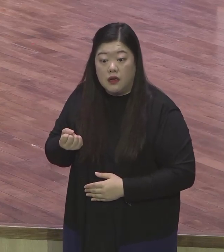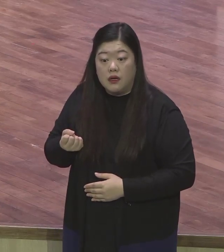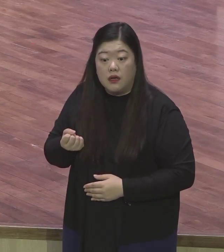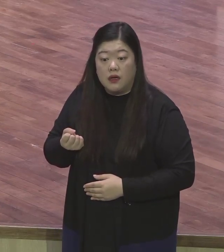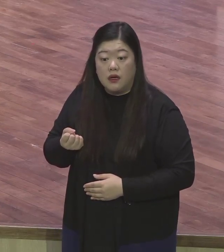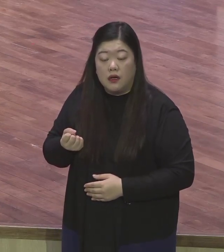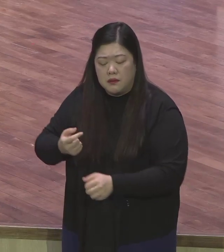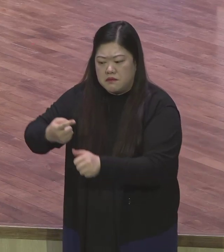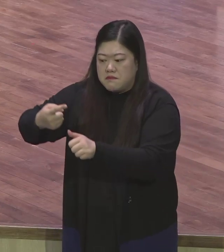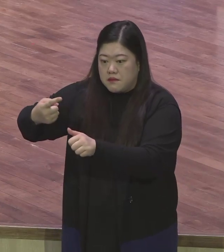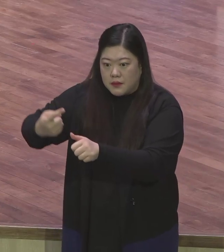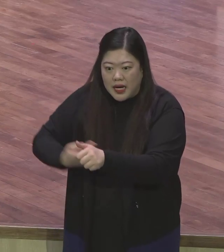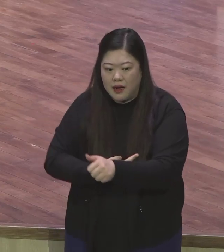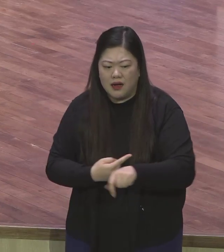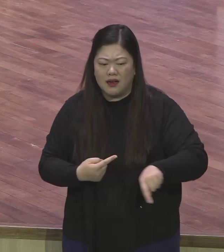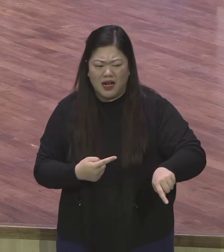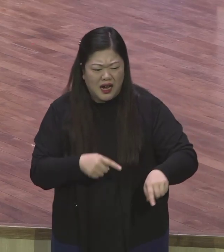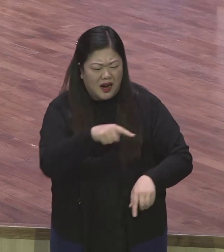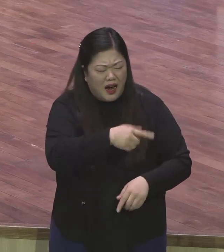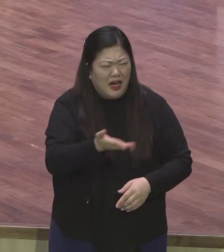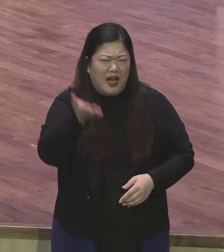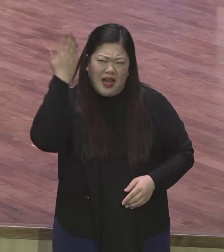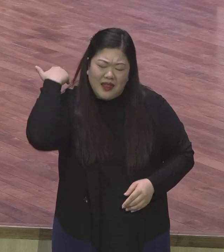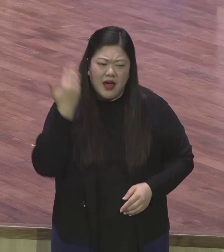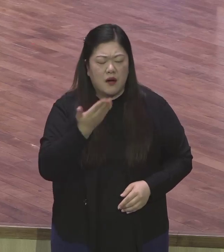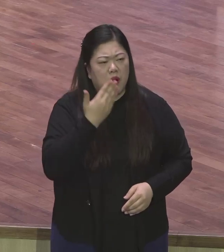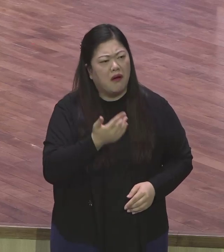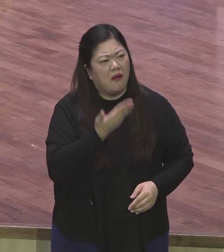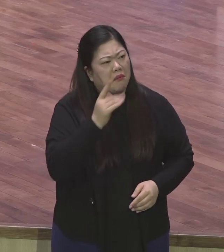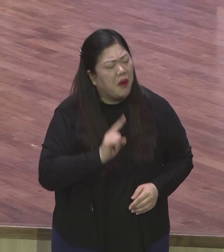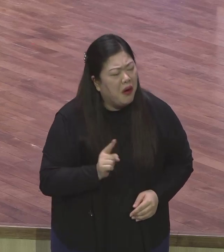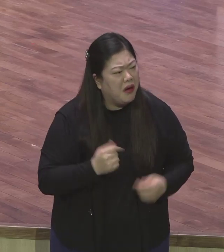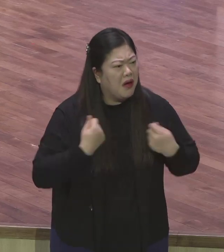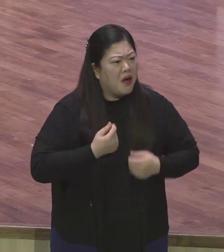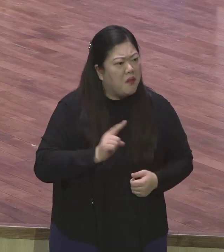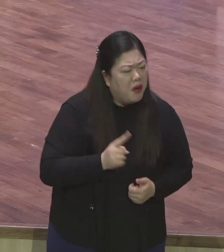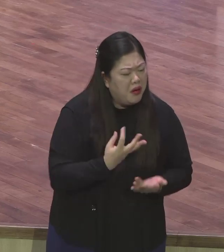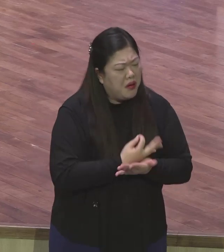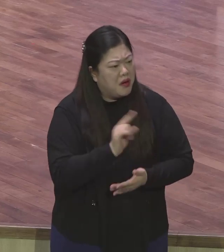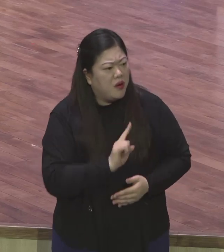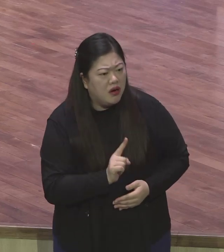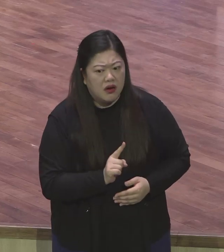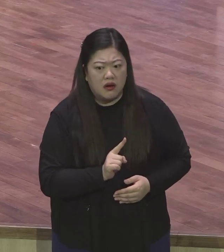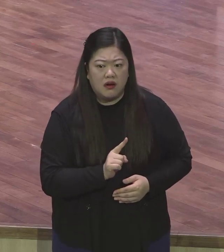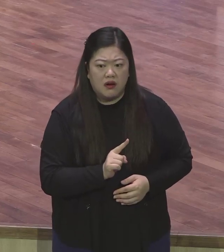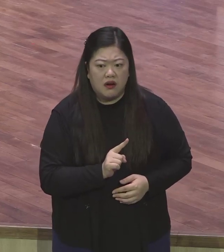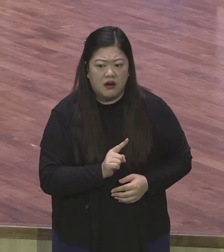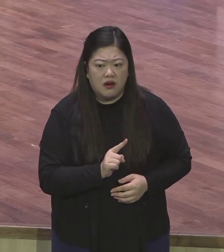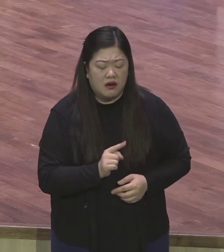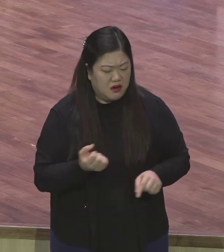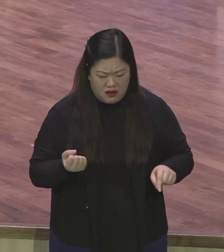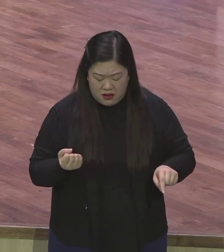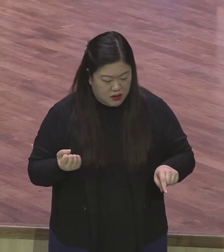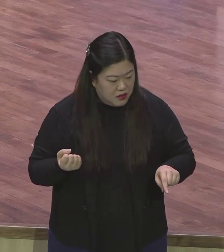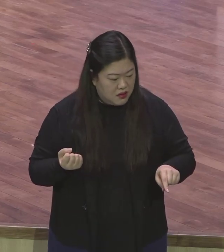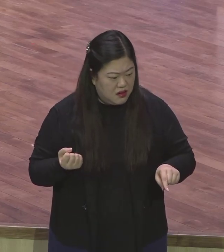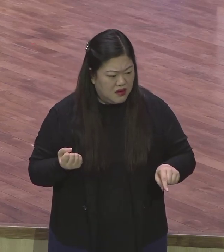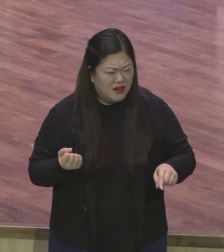무엇을 먹을까? 무엇을 입을까? 어떻게 살까? 이런 세상 서론 그저인 것을 다 초월해서